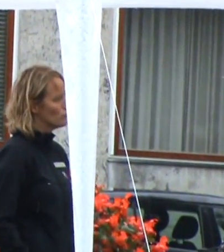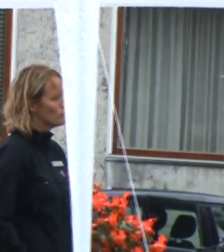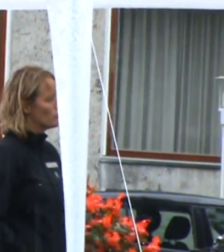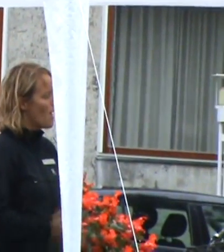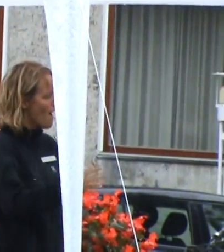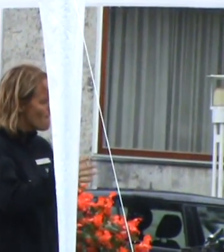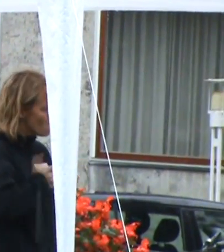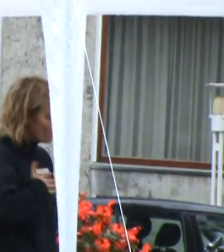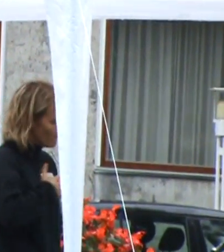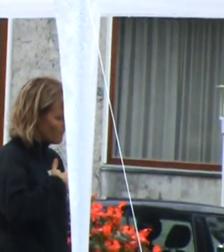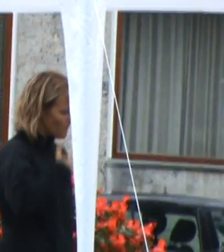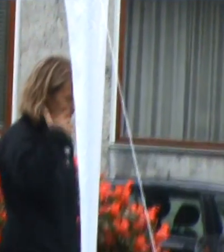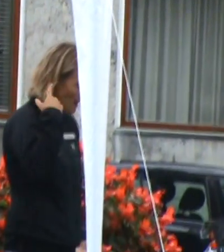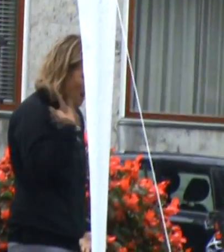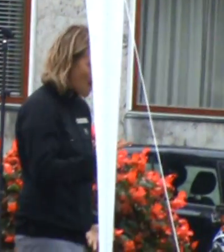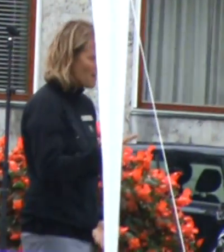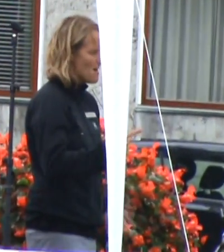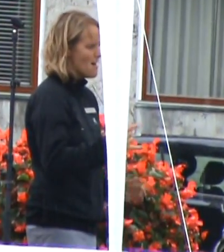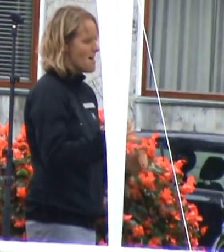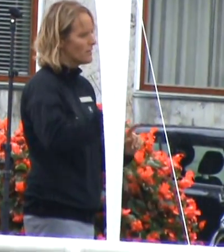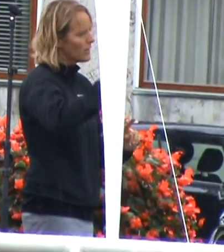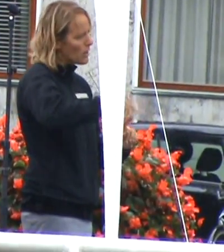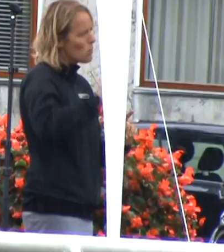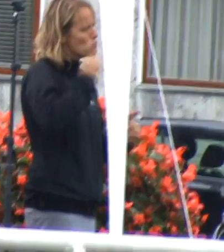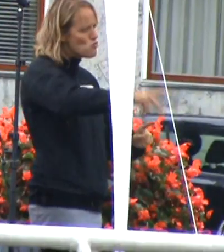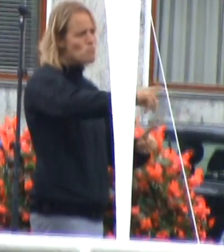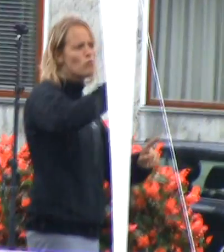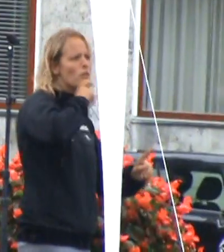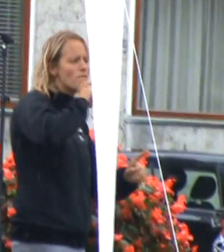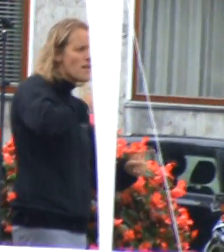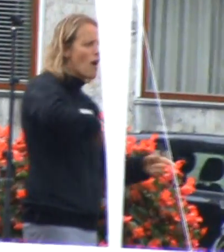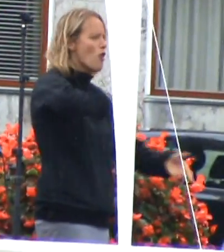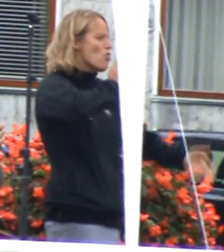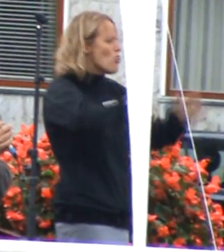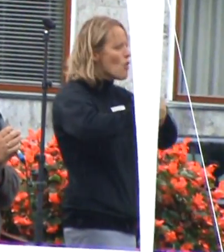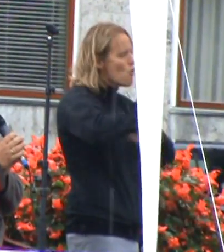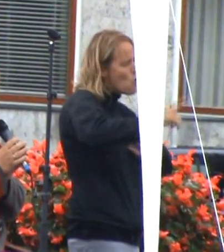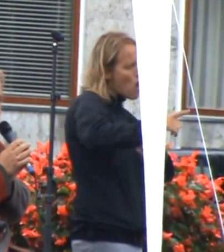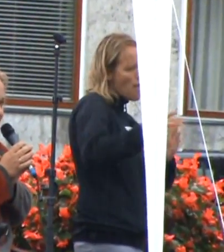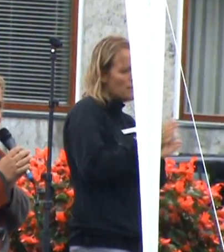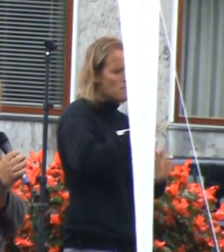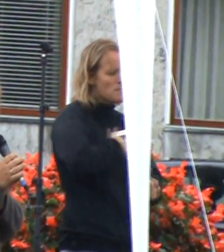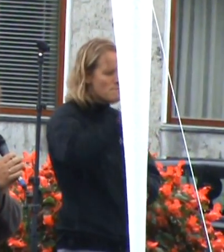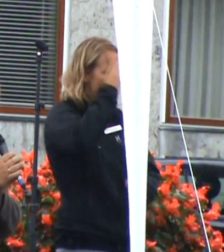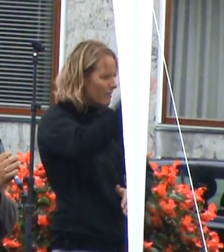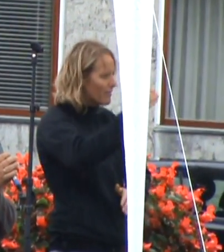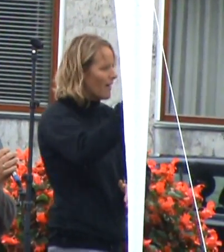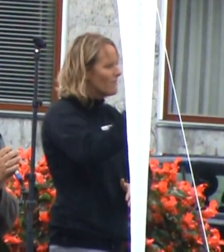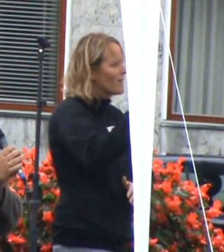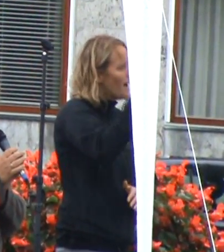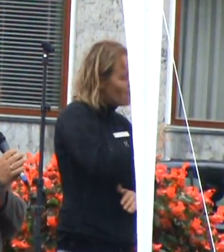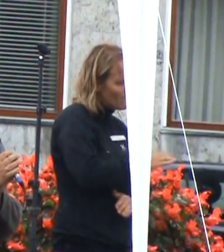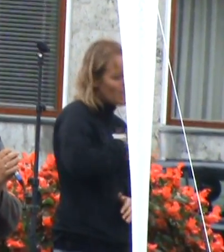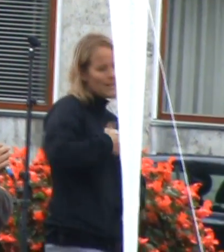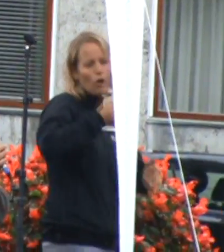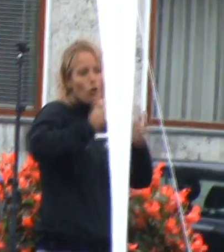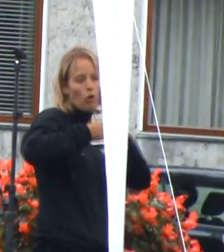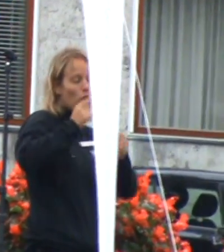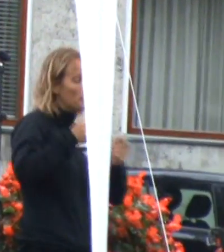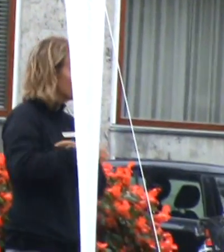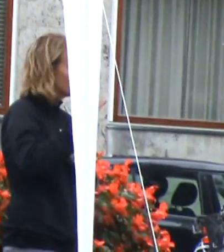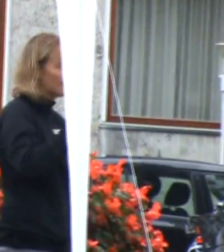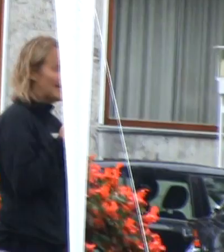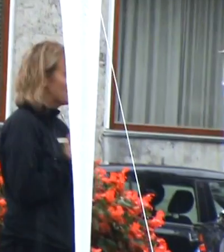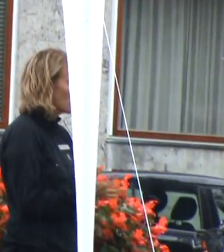forlanger retten til at kunne gå på café og drikke fadøl med min mand en fredag aften. Men det kan ikke lade sig